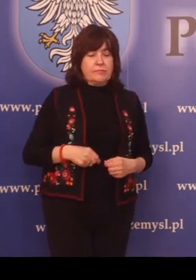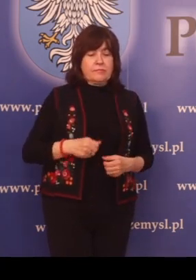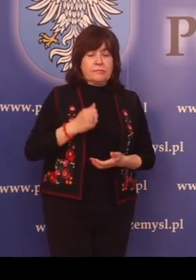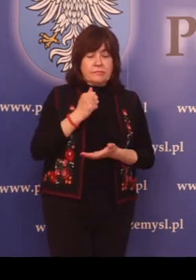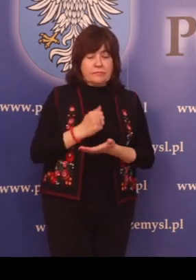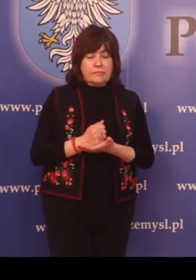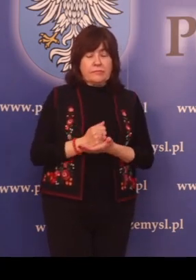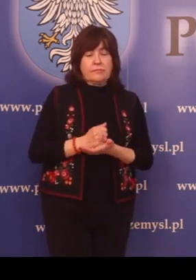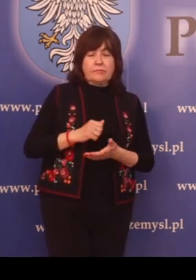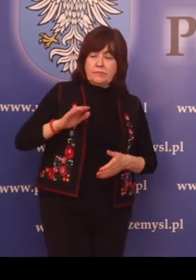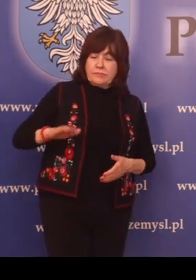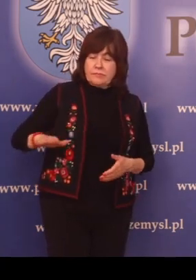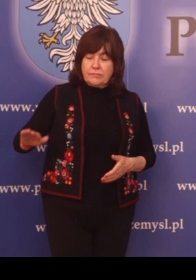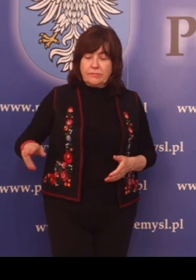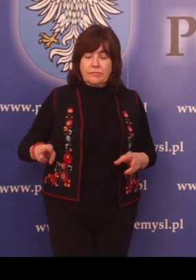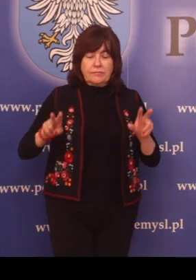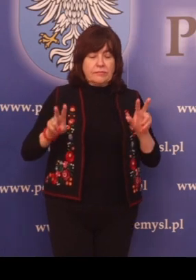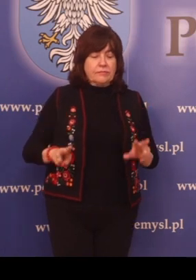osób uprawnionych.